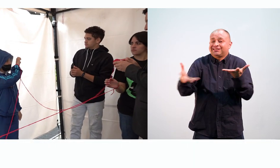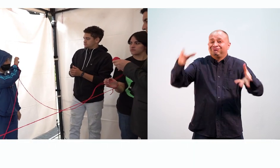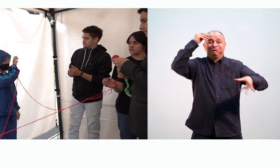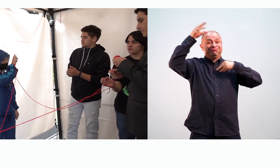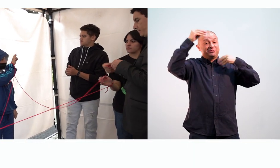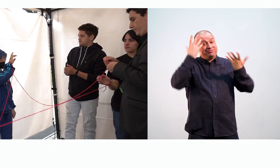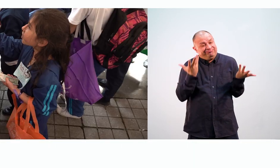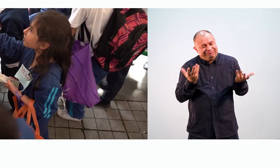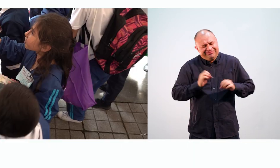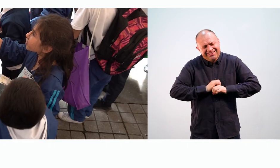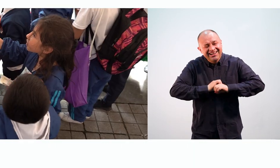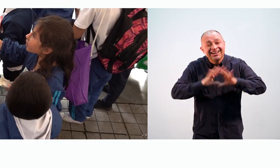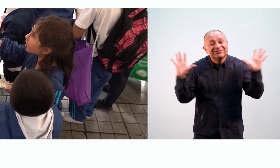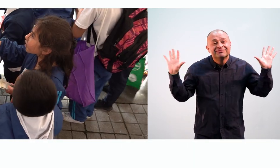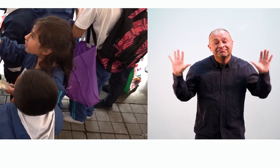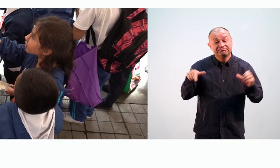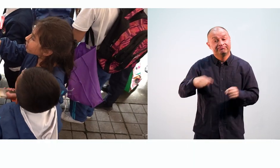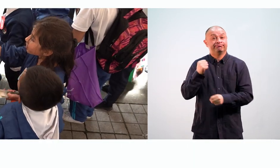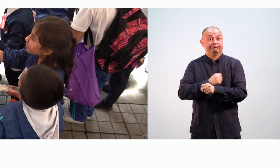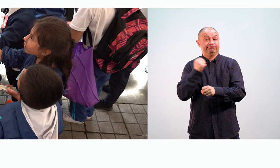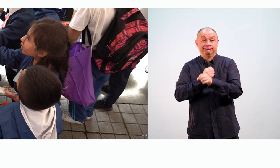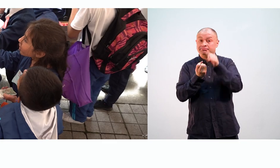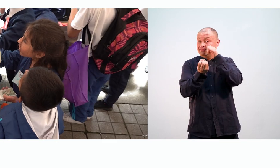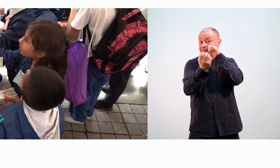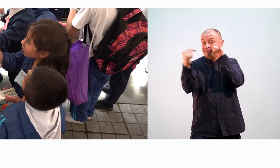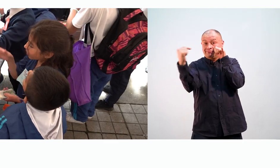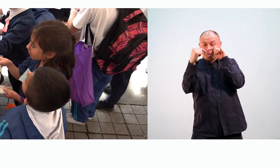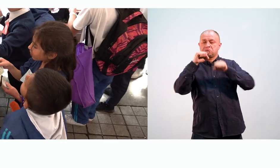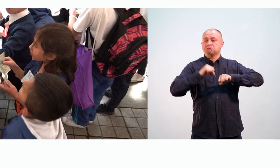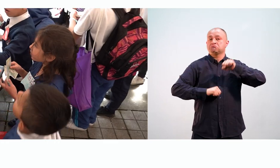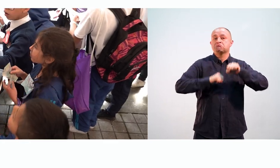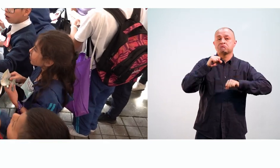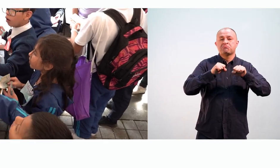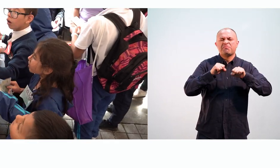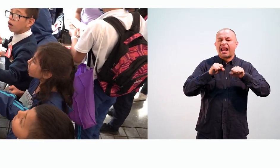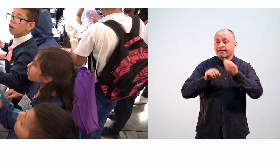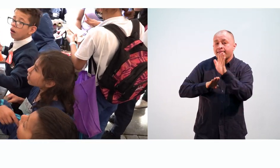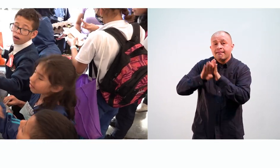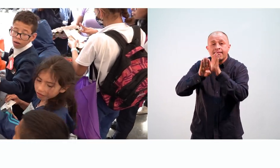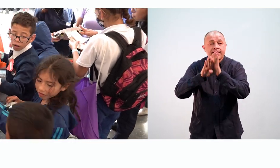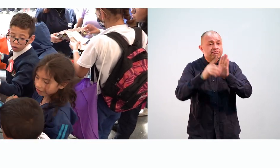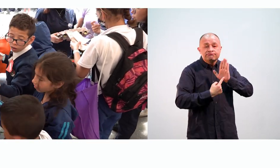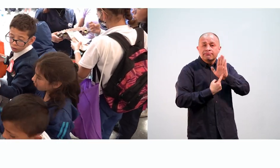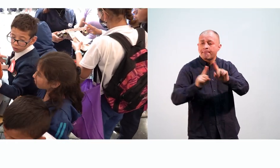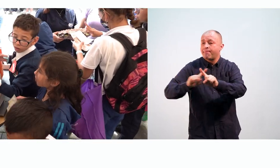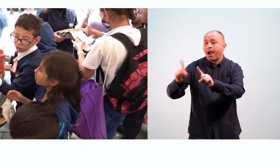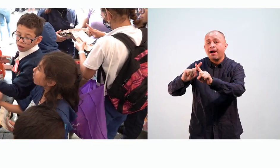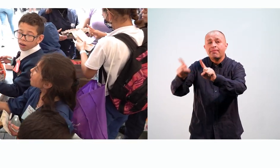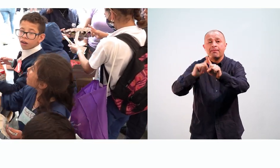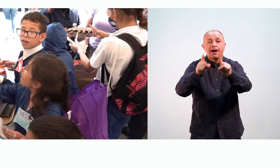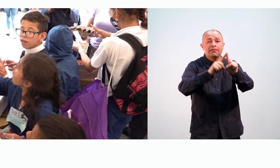trabajo pedagógico que podemos hacer para visibilizar la diferencia, para